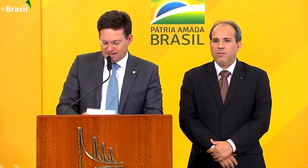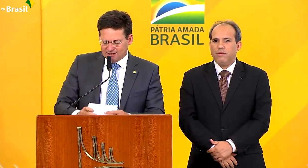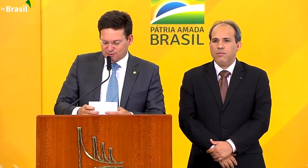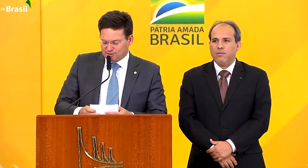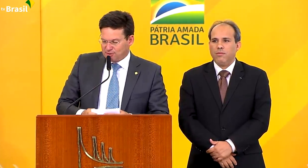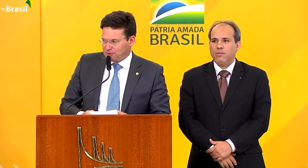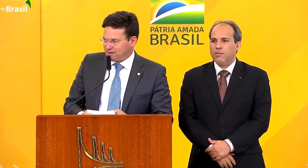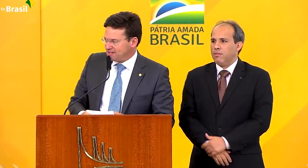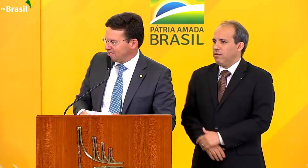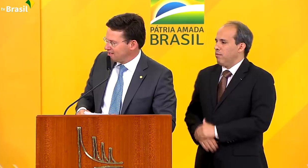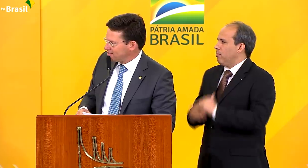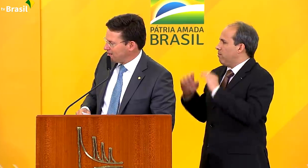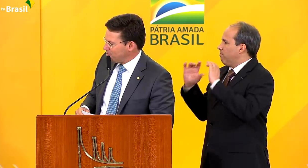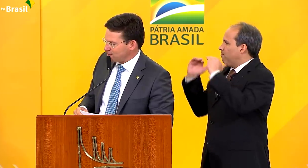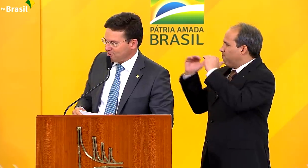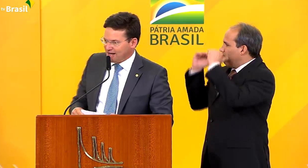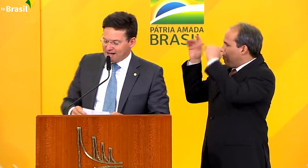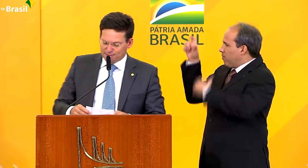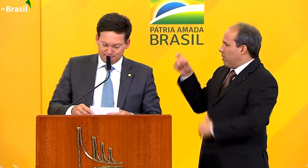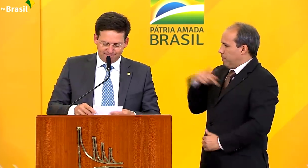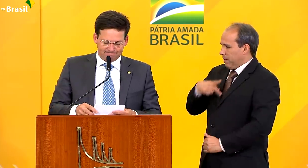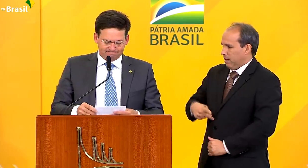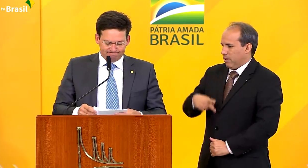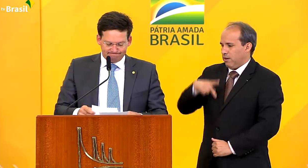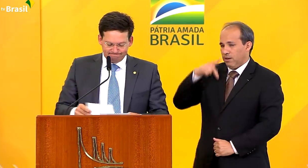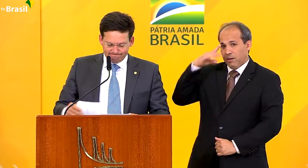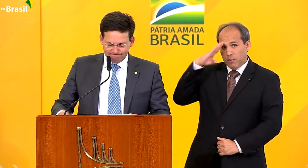Salentíssimo senhor presidente Jair Bolsonaro,